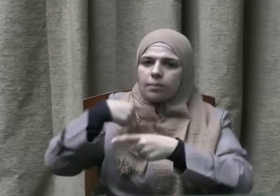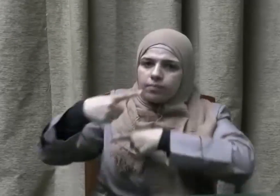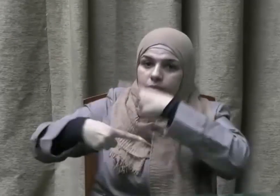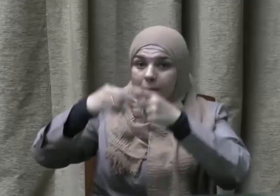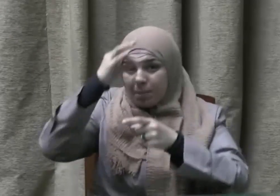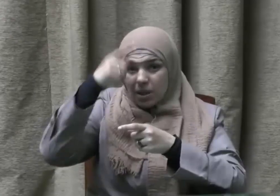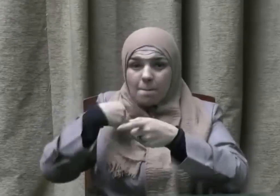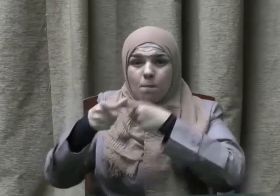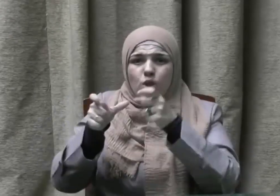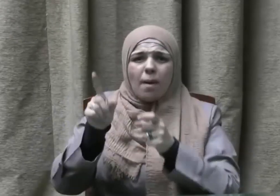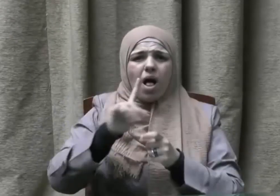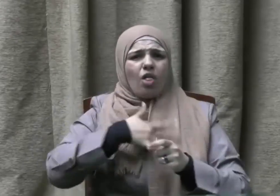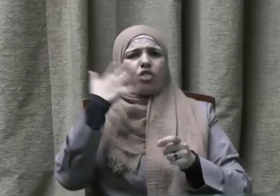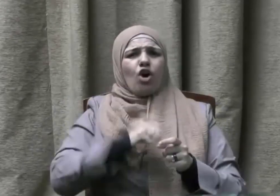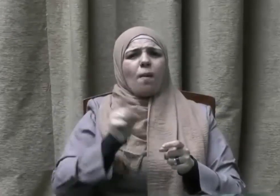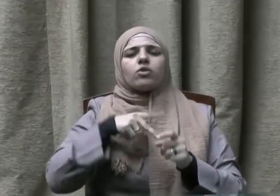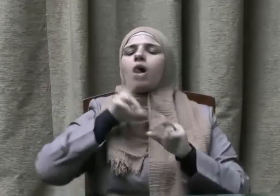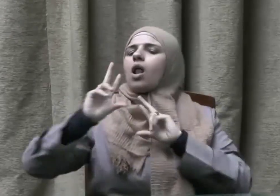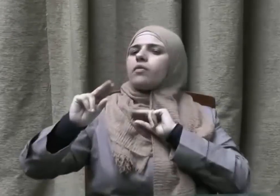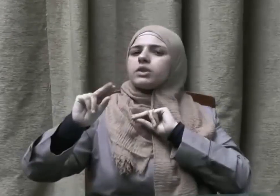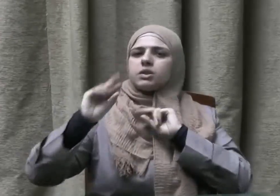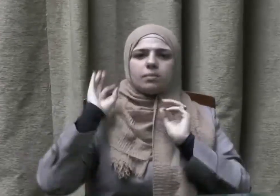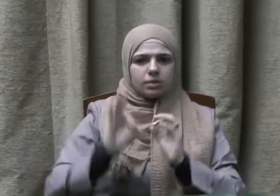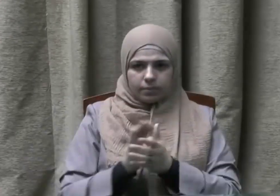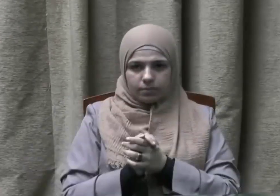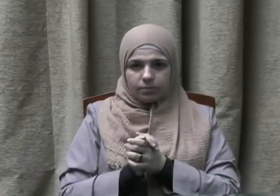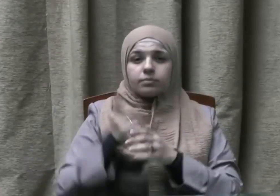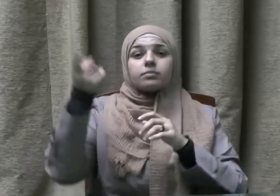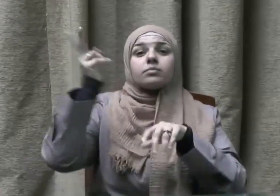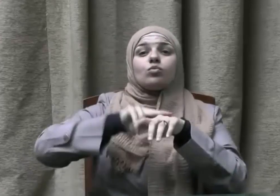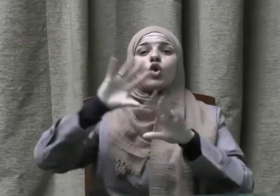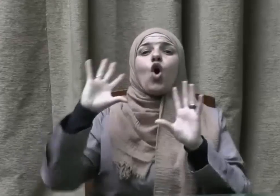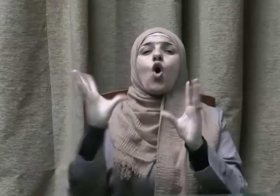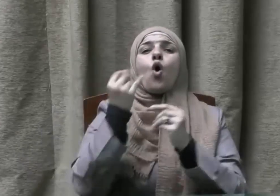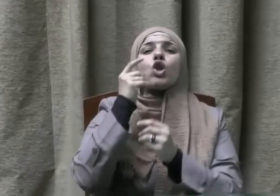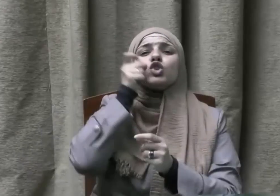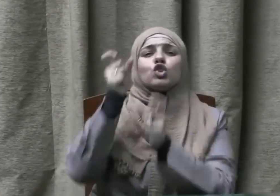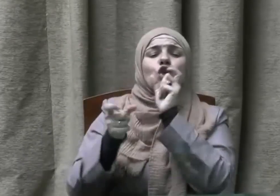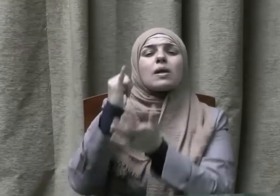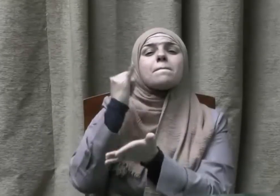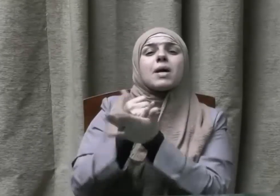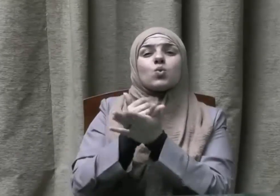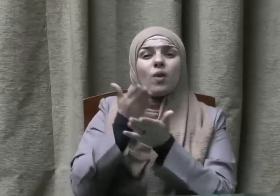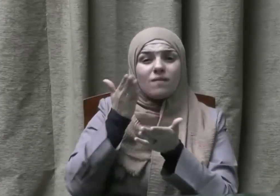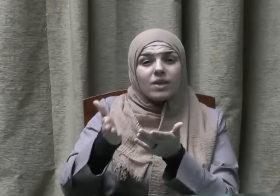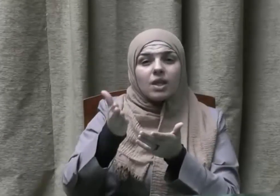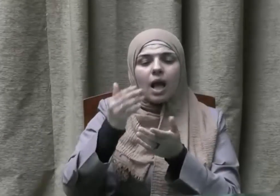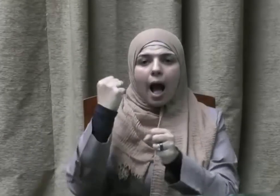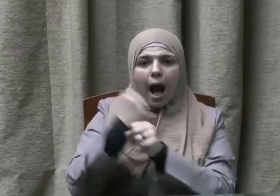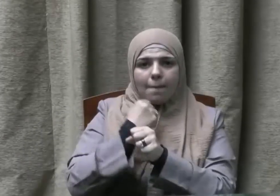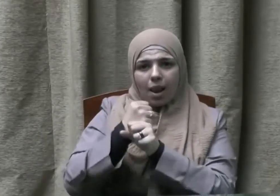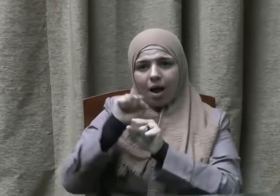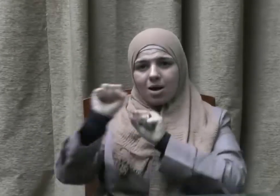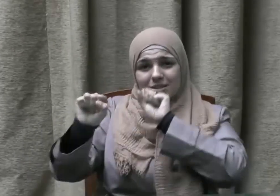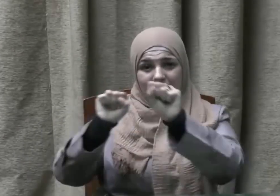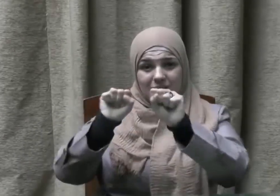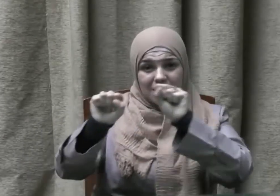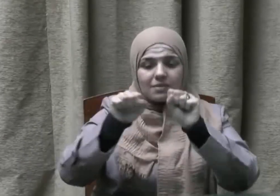مسؤوليته مطالب بأن يختار من المعاونين القوي الأمين وأن يختار الأكفأ